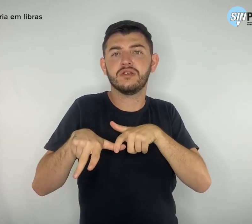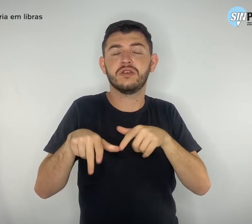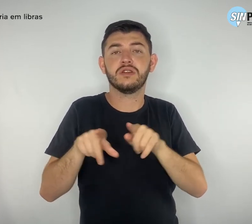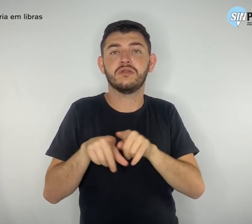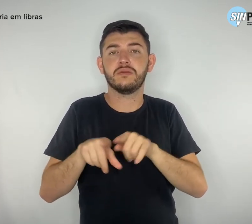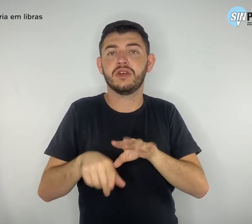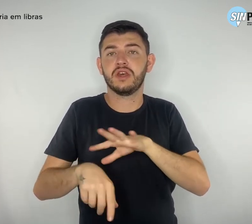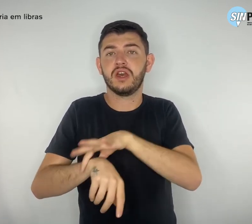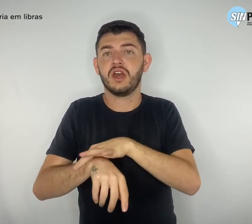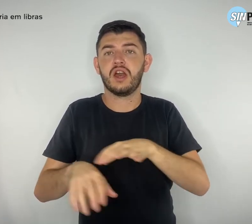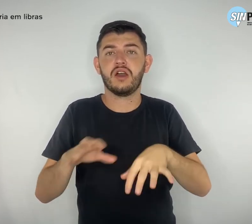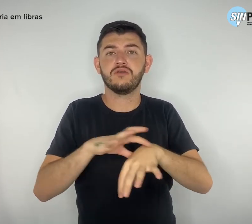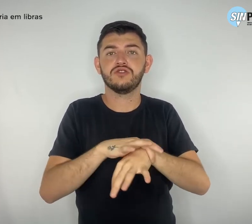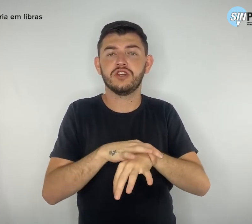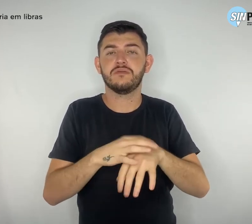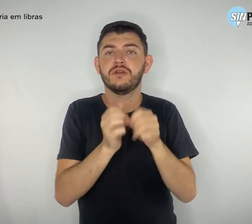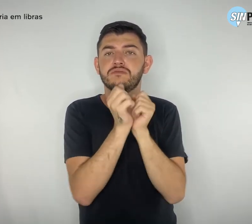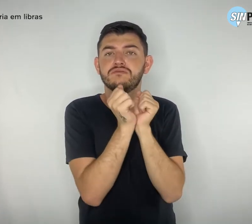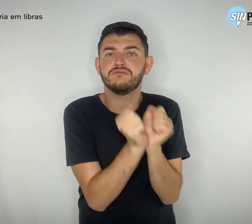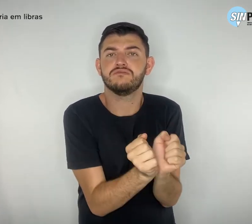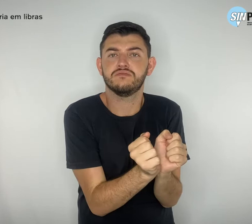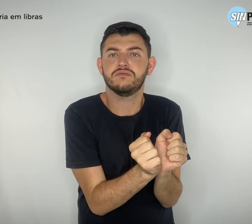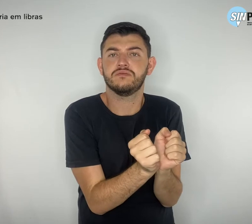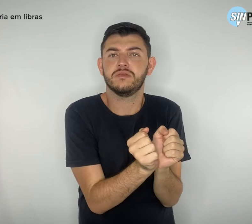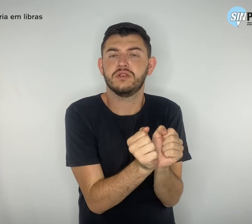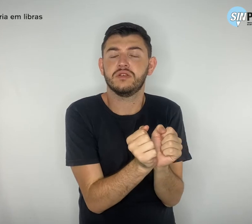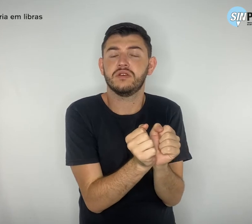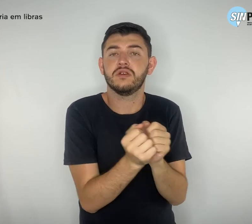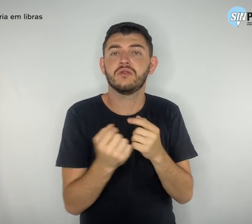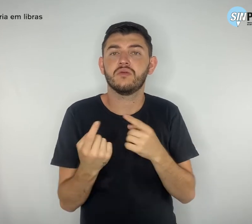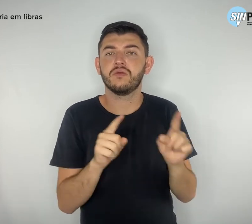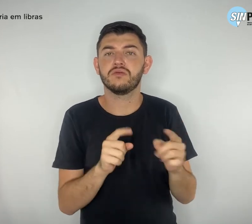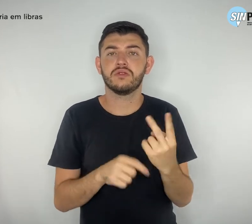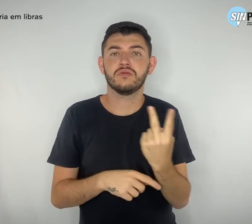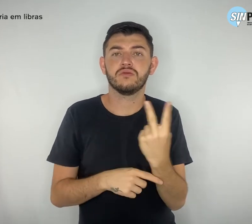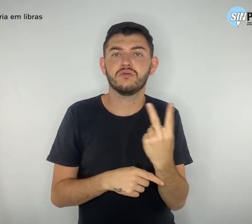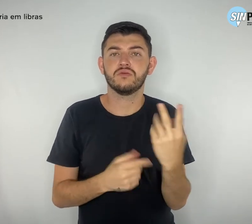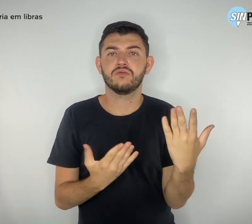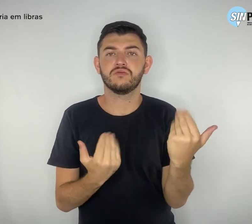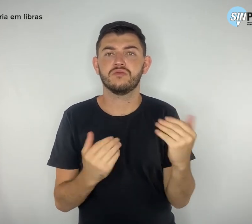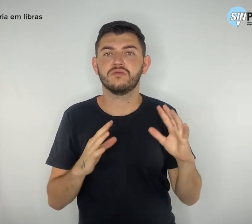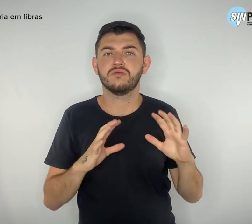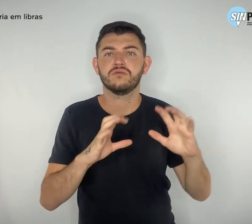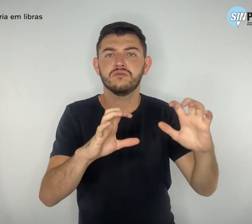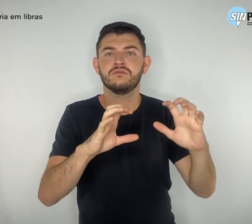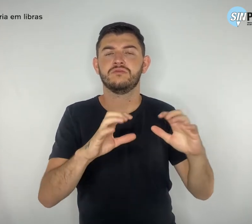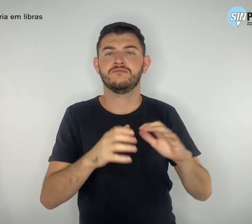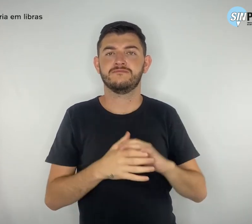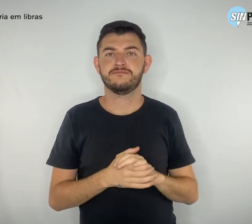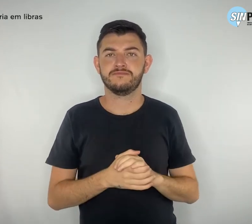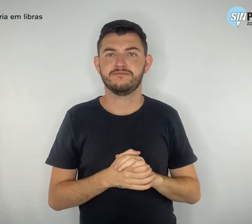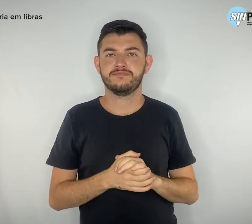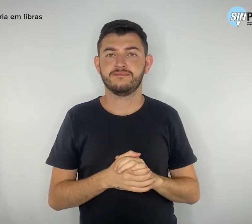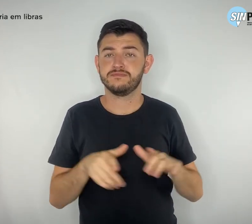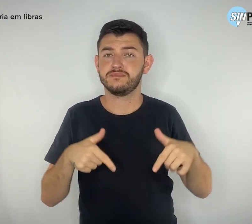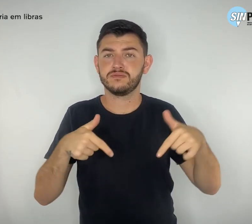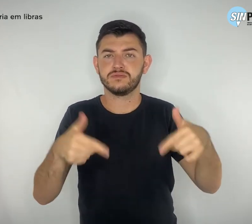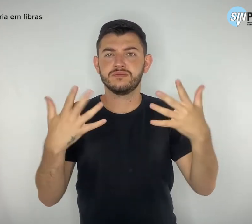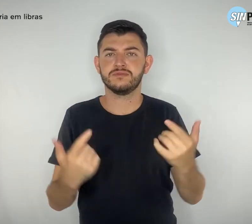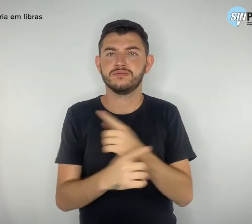estudante. Luta contra a militarização nas escolas. O Simpro e a categoria